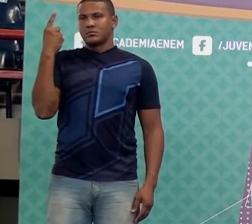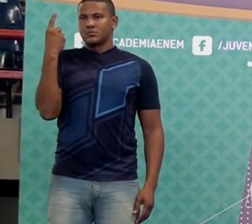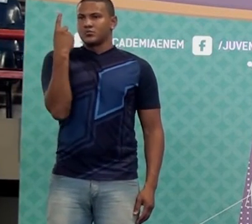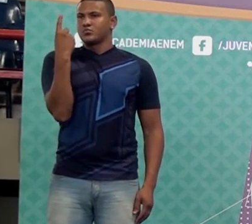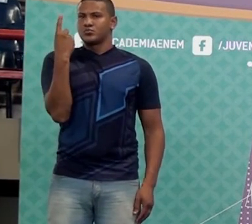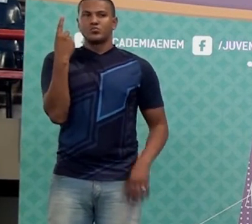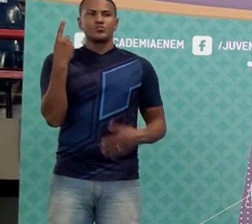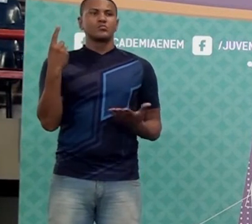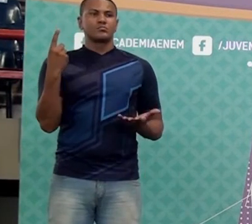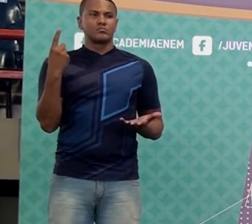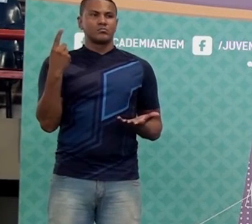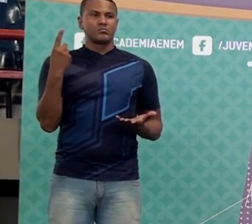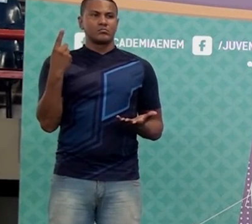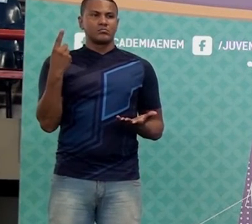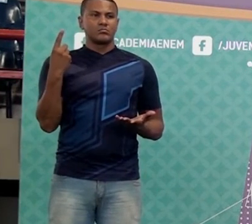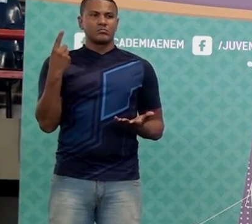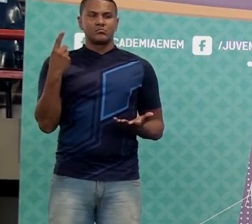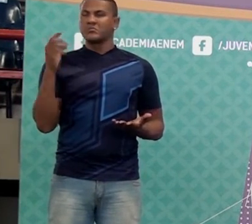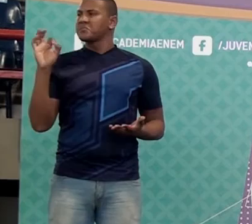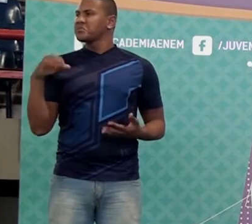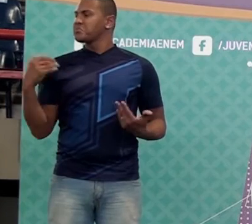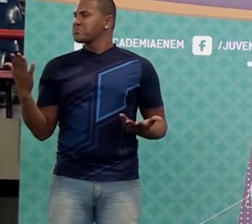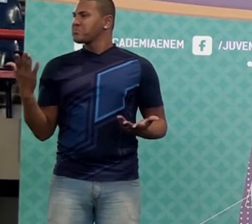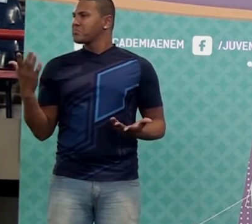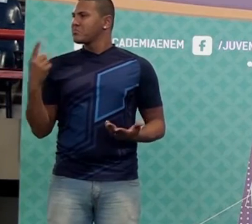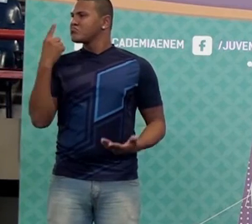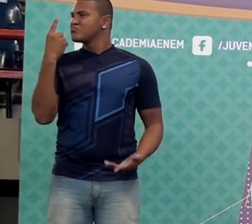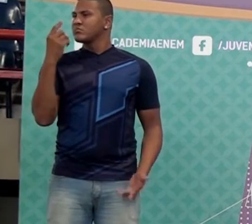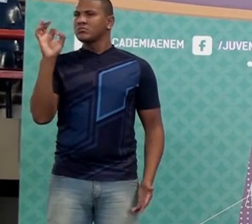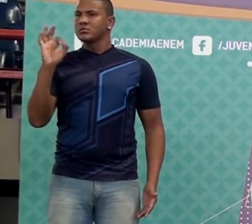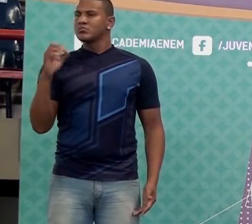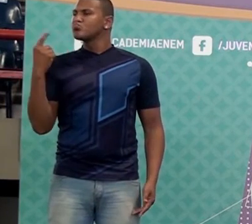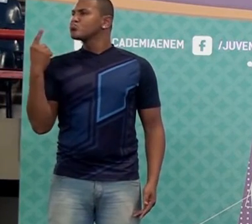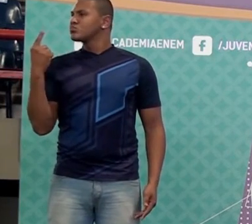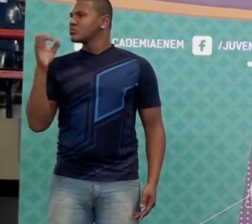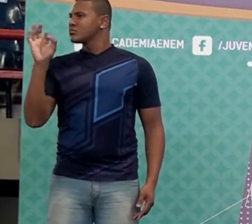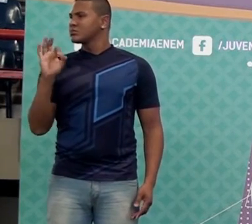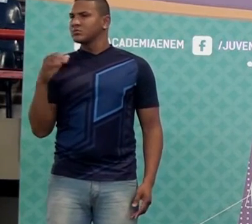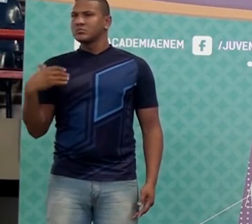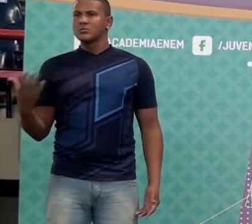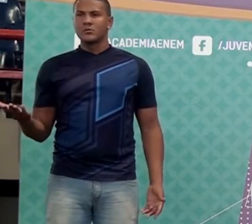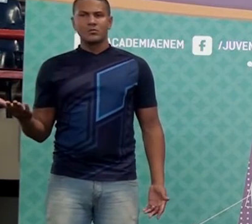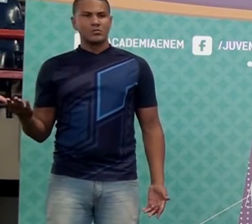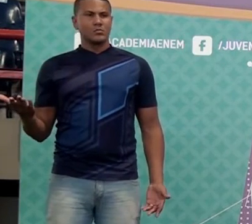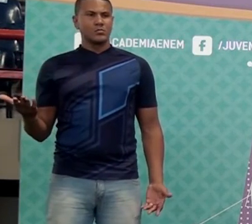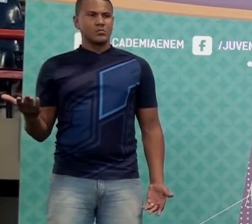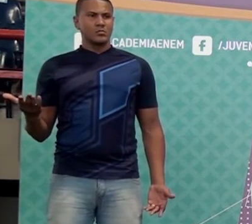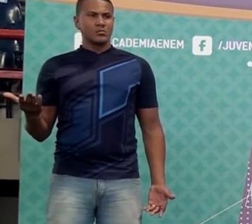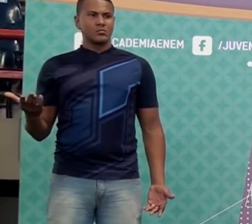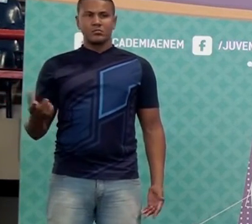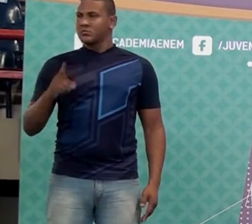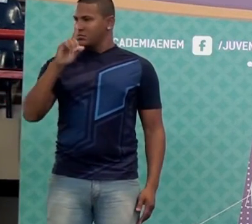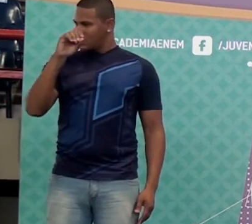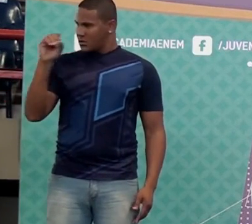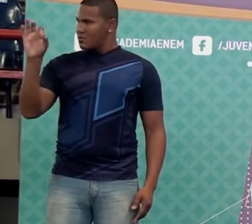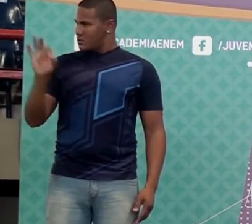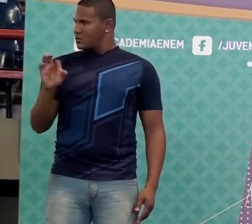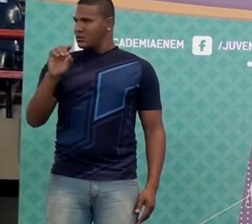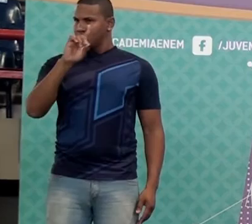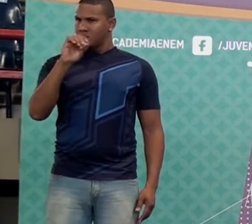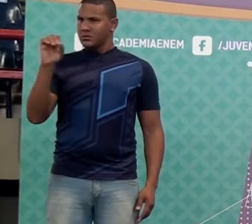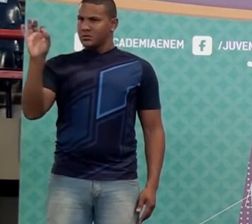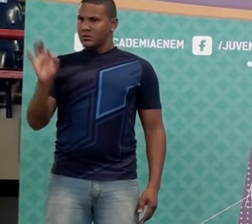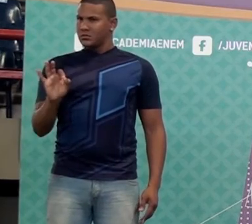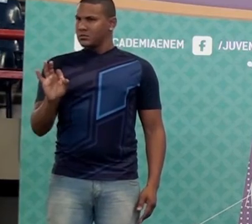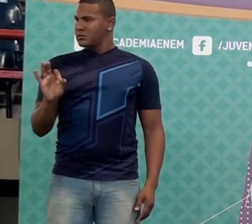Um. Quantos por cento? Professor, um? É. Um é quantos por cento? Cem por cento. Não é só